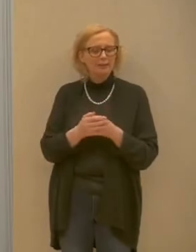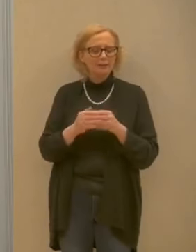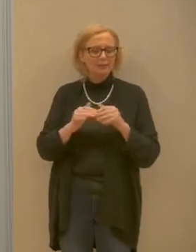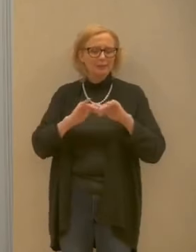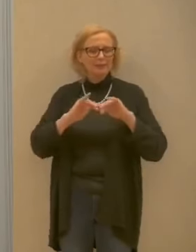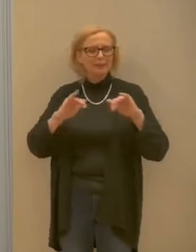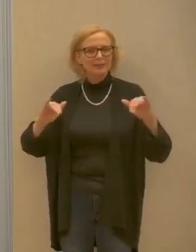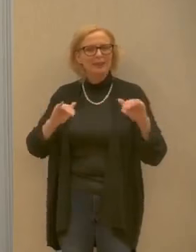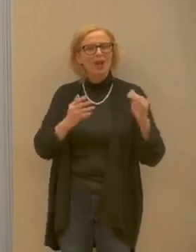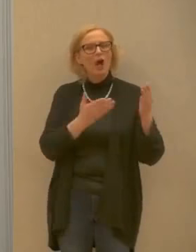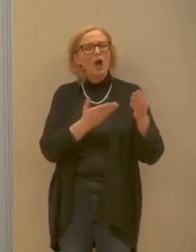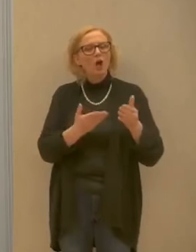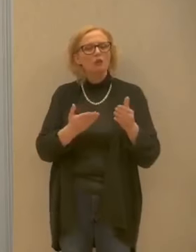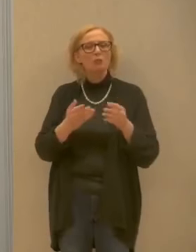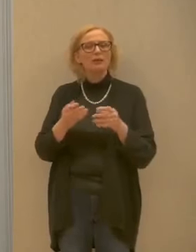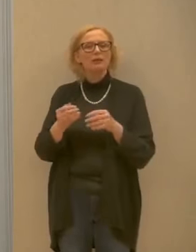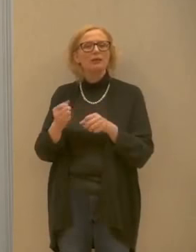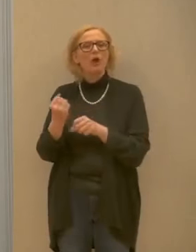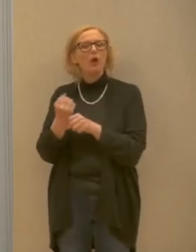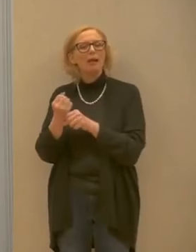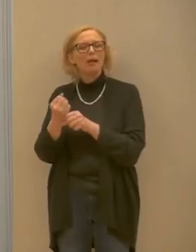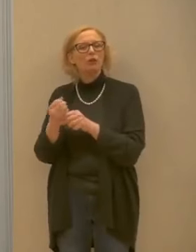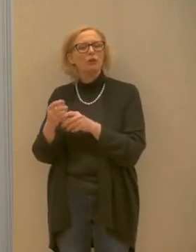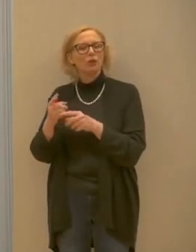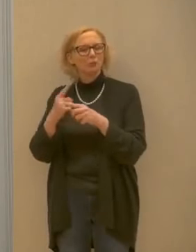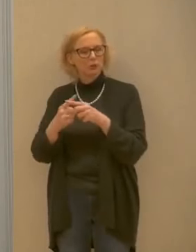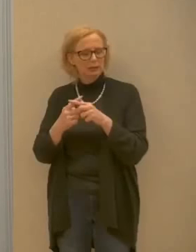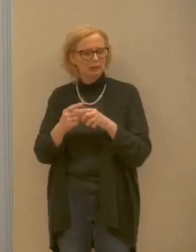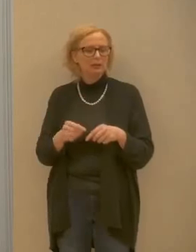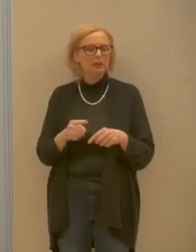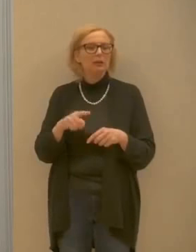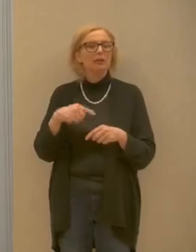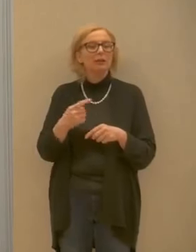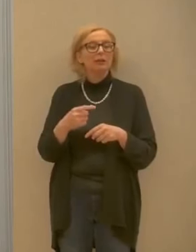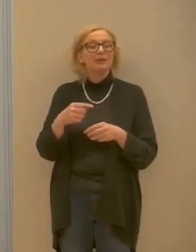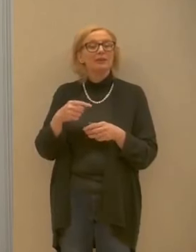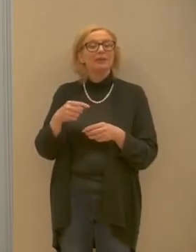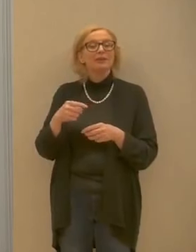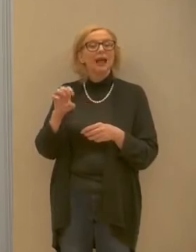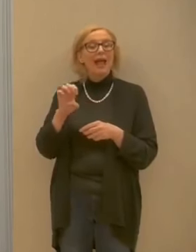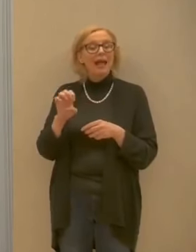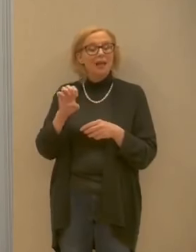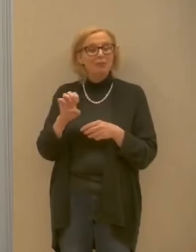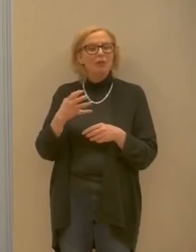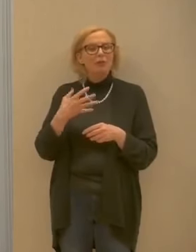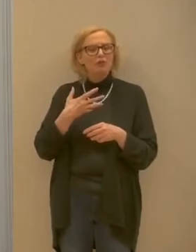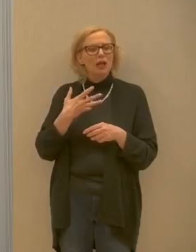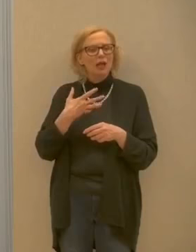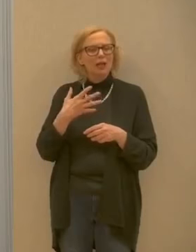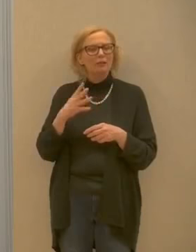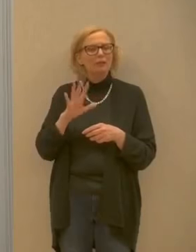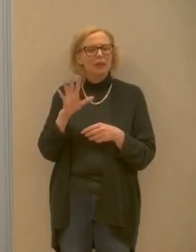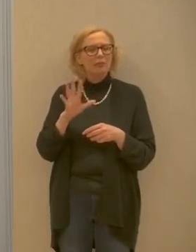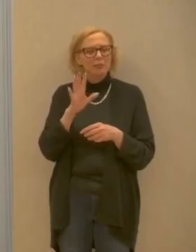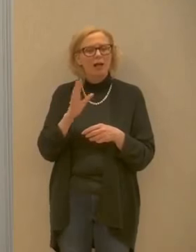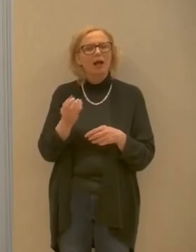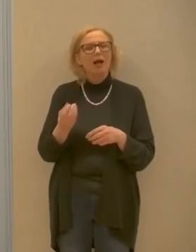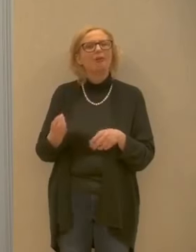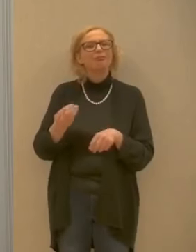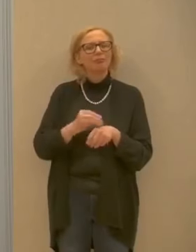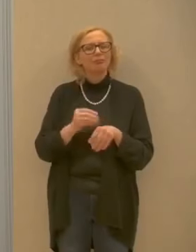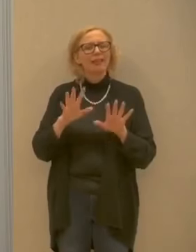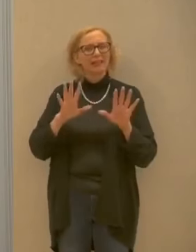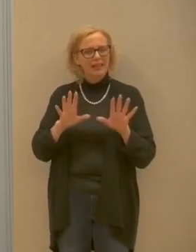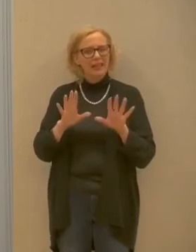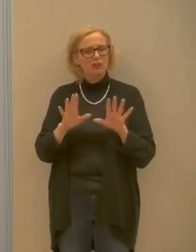e operatori positivi all'eremo secondo le loro fonti risulterebbero altri 10 operatori positivi tra ieri e